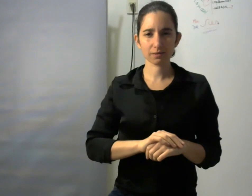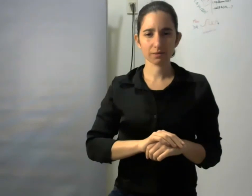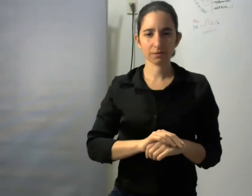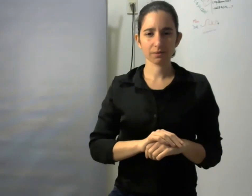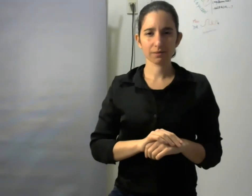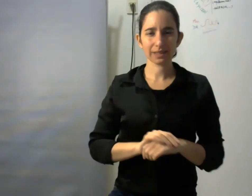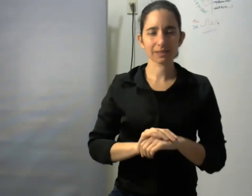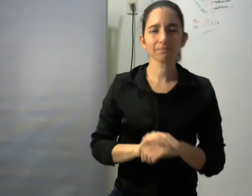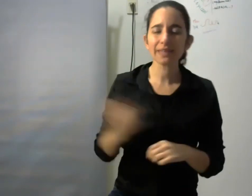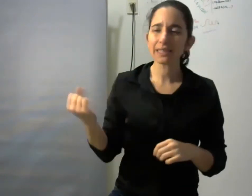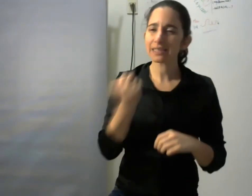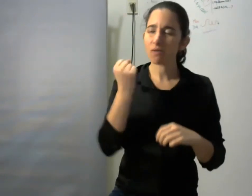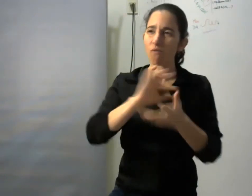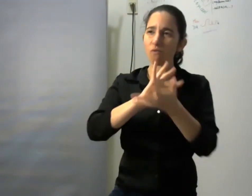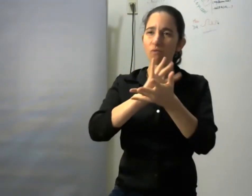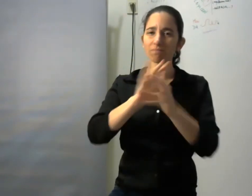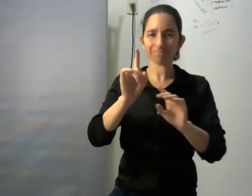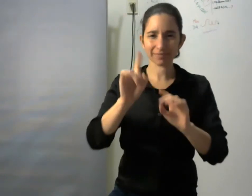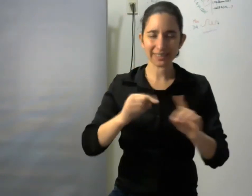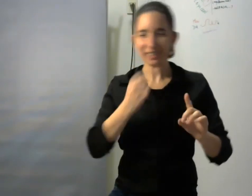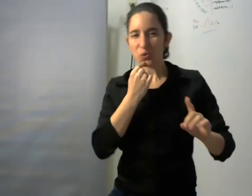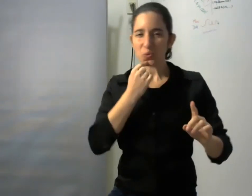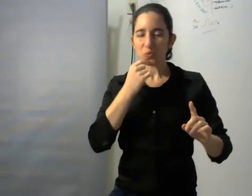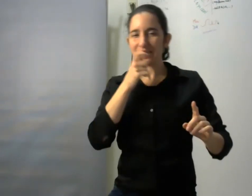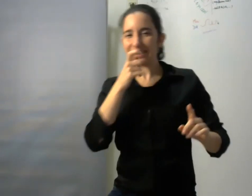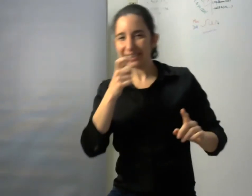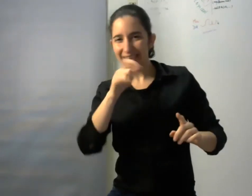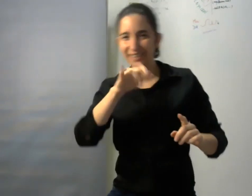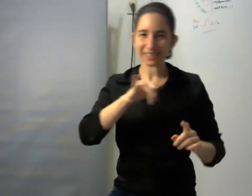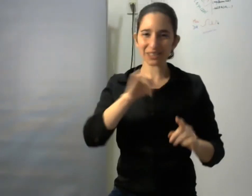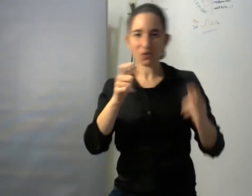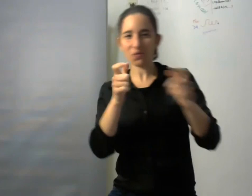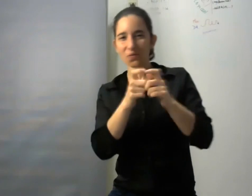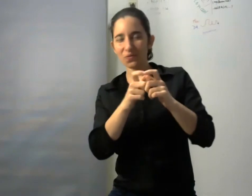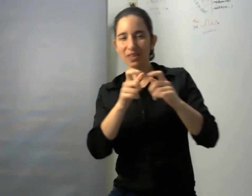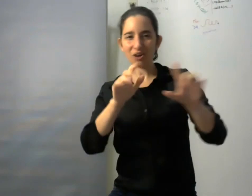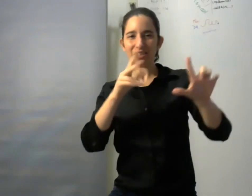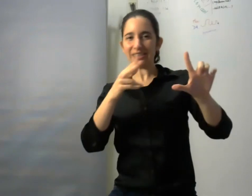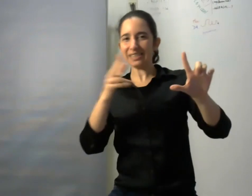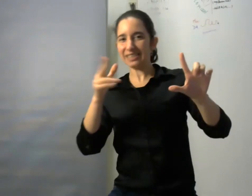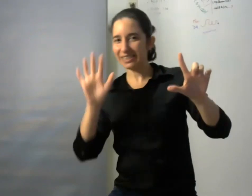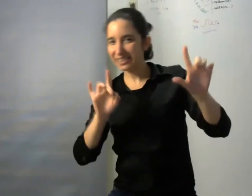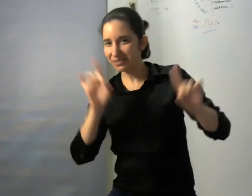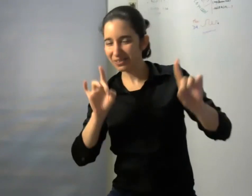perspectiva perdón ahí dudé porque se está cortando el video por ahí para suerte de muchos pero ahí lo reconecté